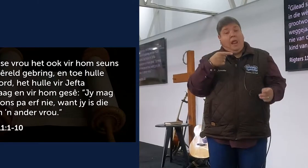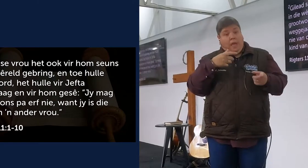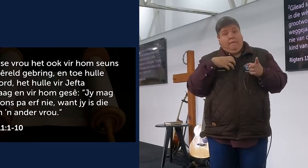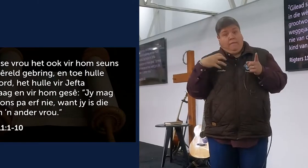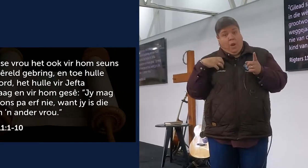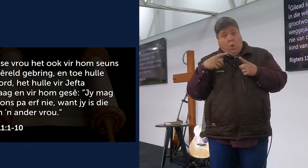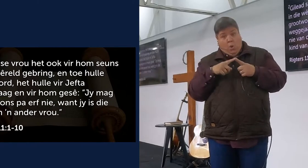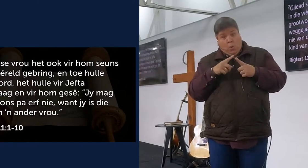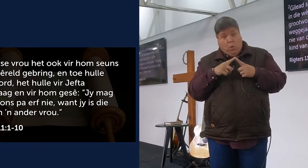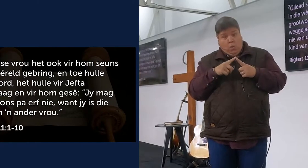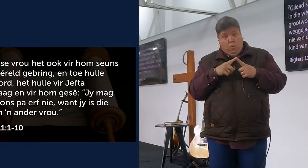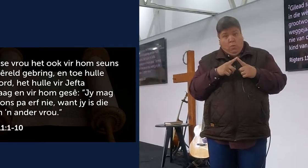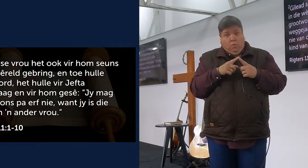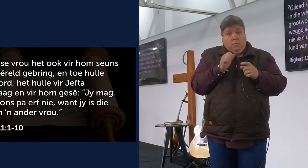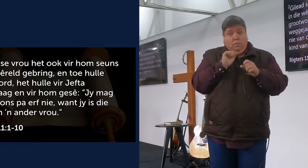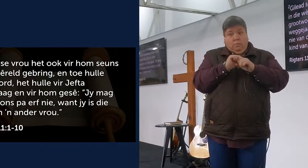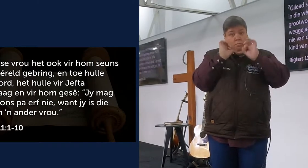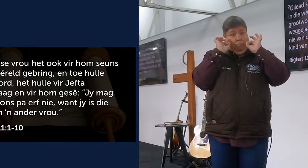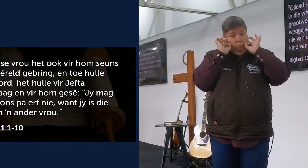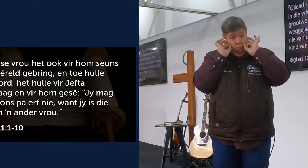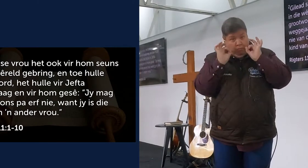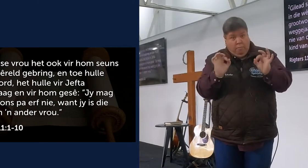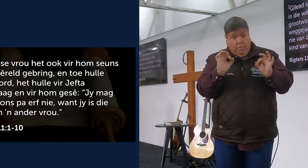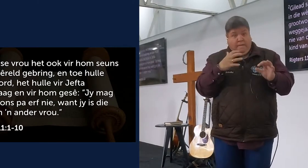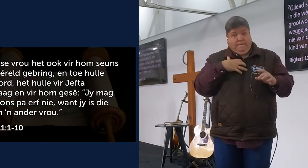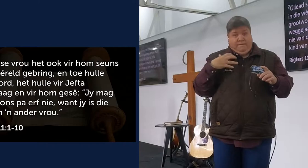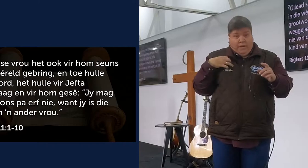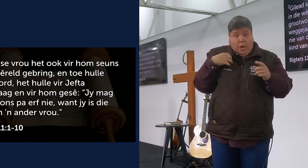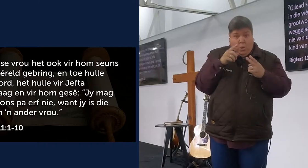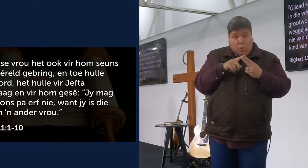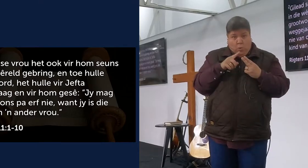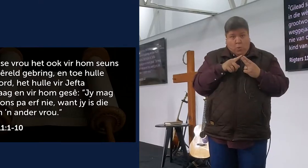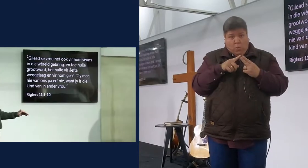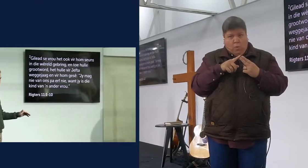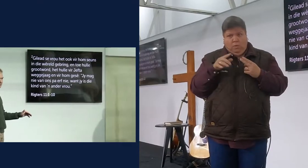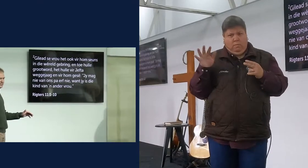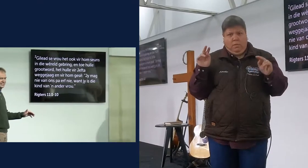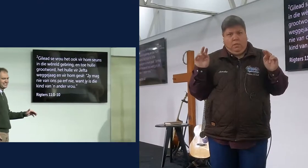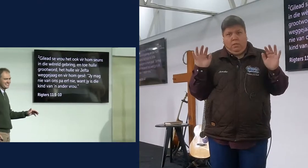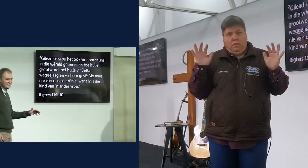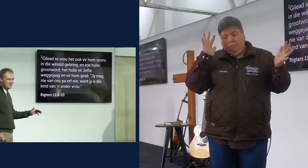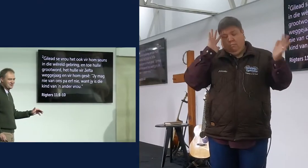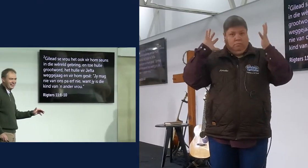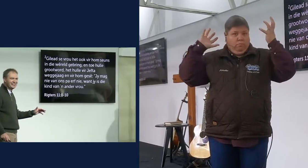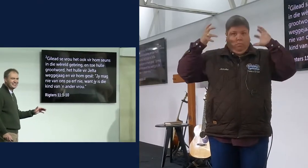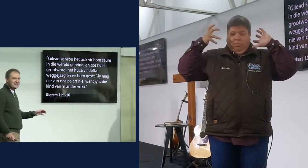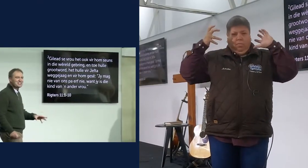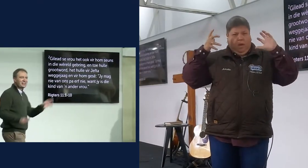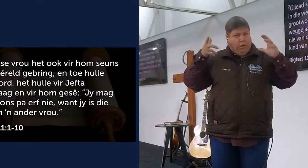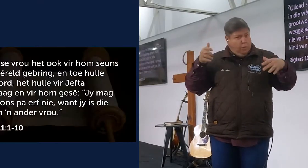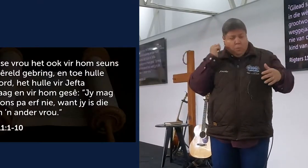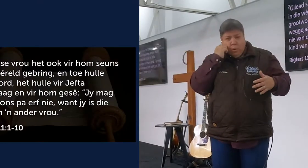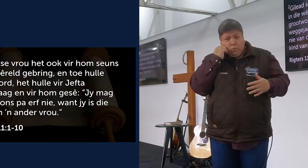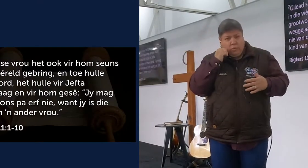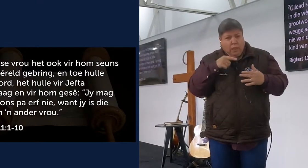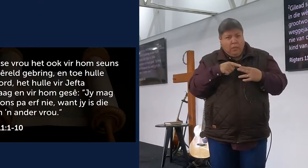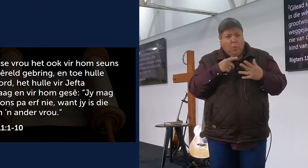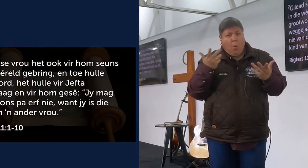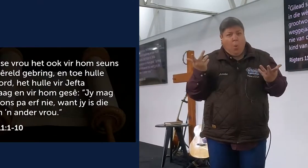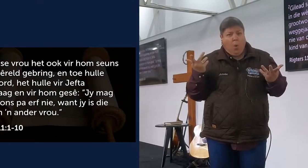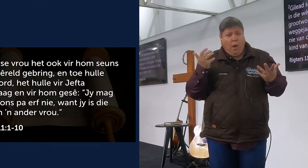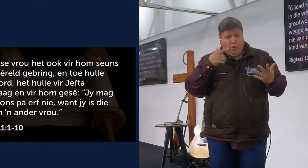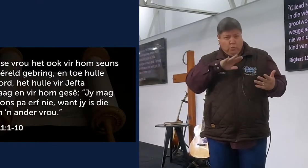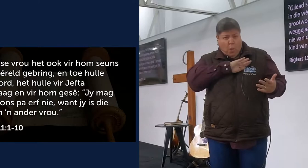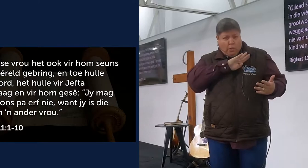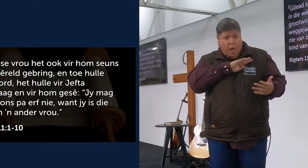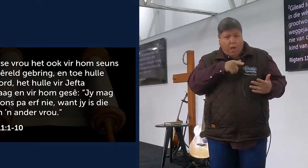prostituit nie, dis nou sy rechte echte vrou, vrou, jy is baie, nee, ek kan hoor jy is geskok, jy het dit nie sien kom, nee, so Gileadse rechte echte